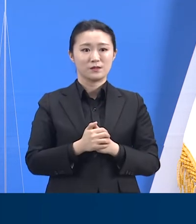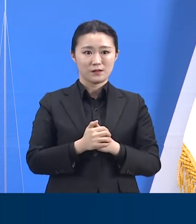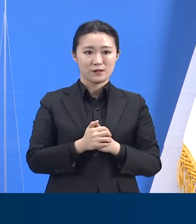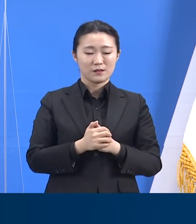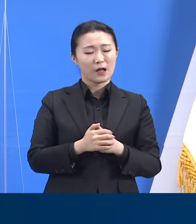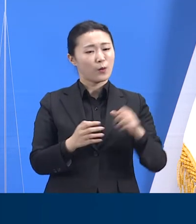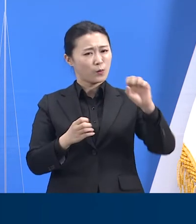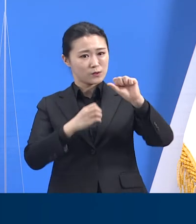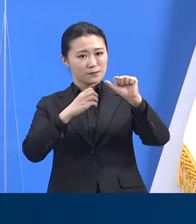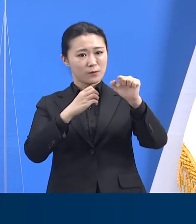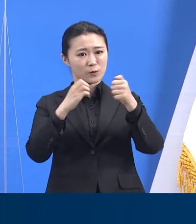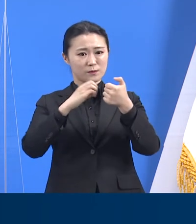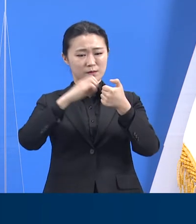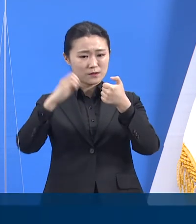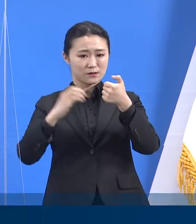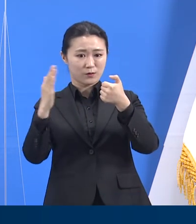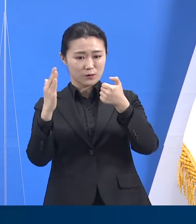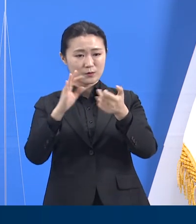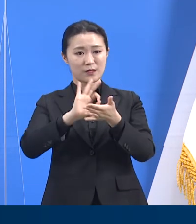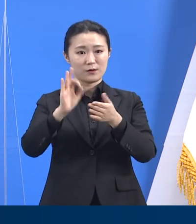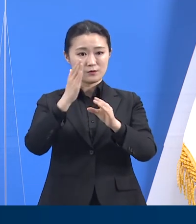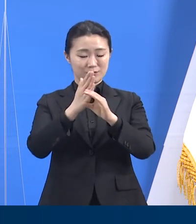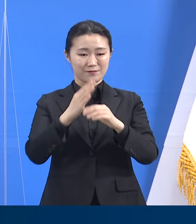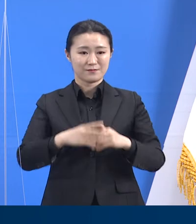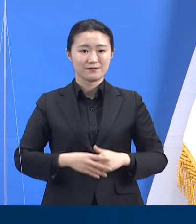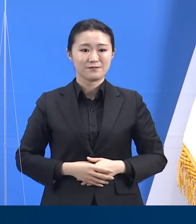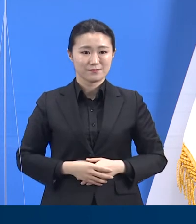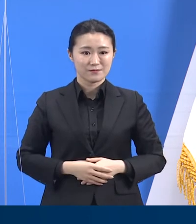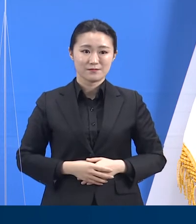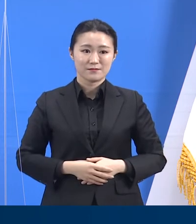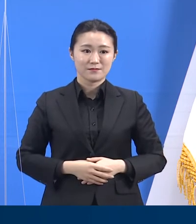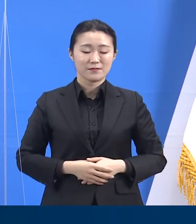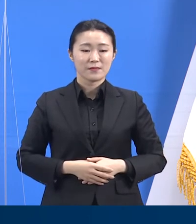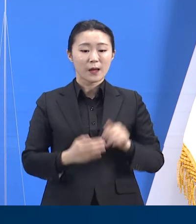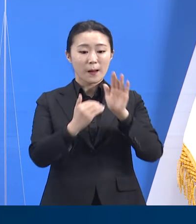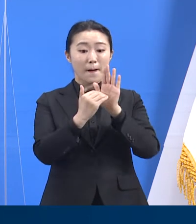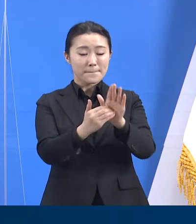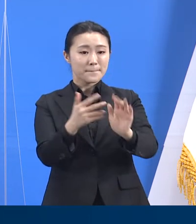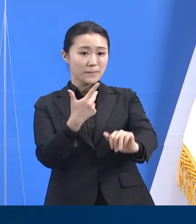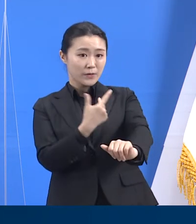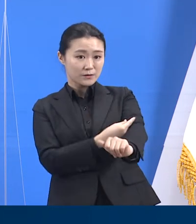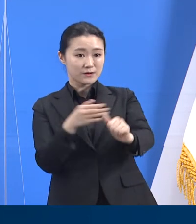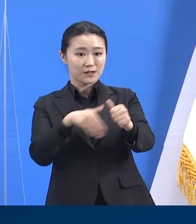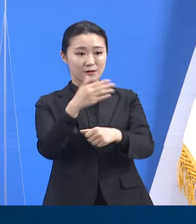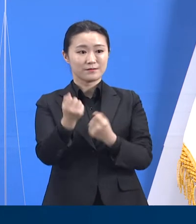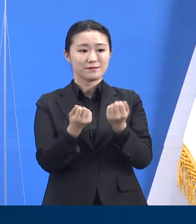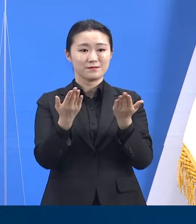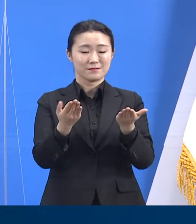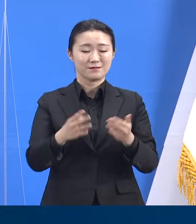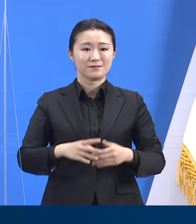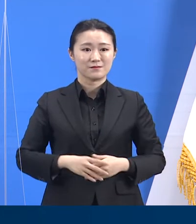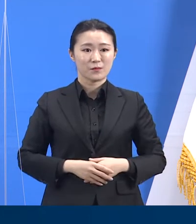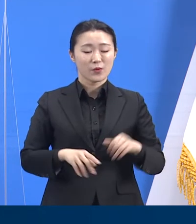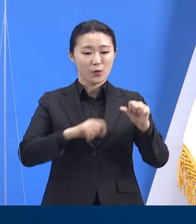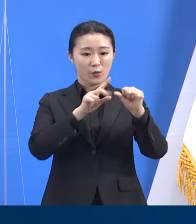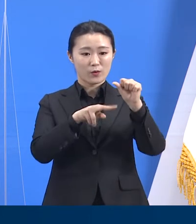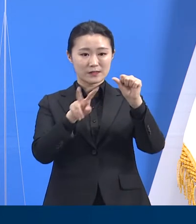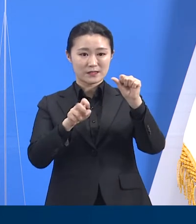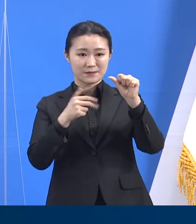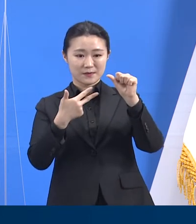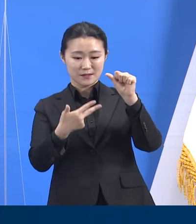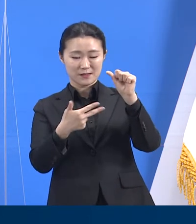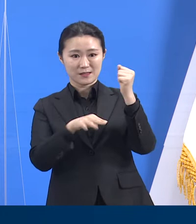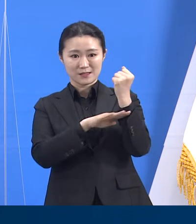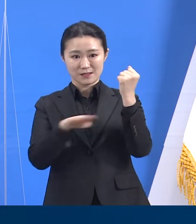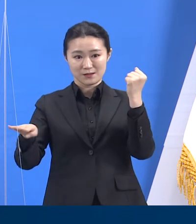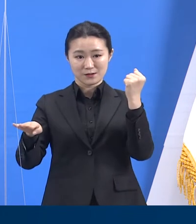다음은 경기도 코로나19 예방접종 현황입니다. 5월 27일 18시 기준 2분기 예방접종